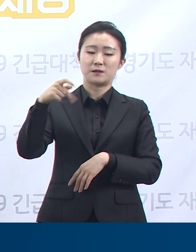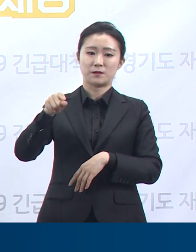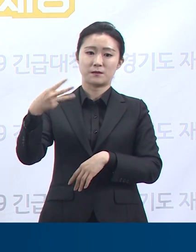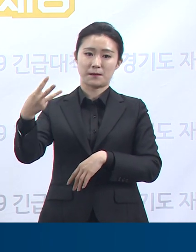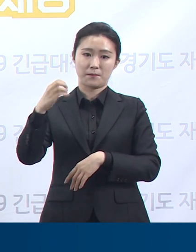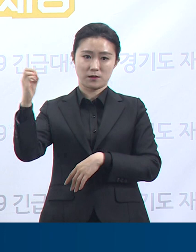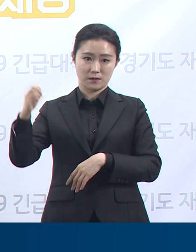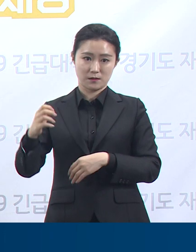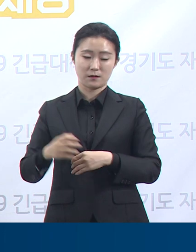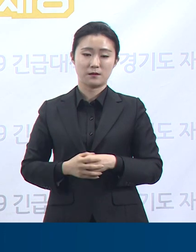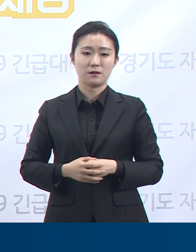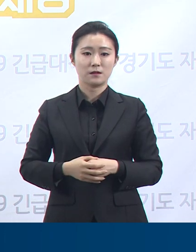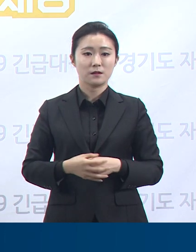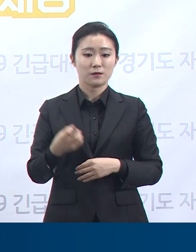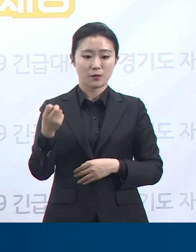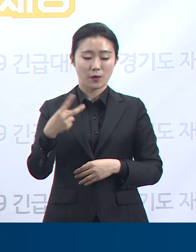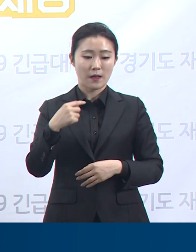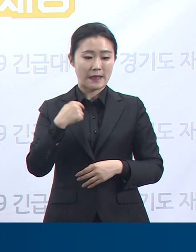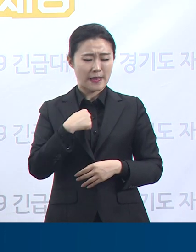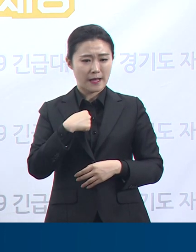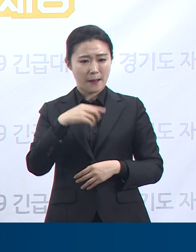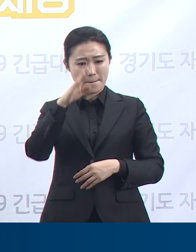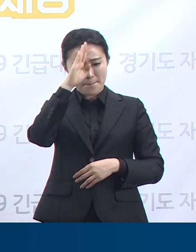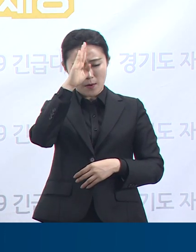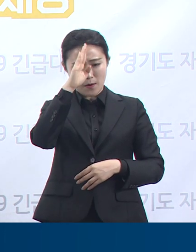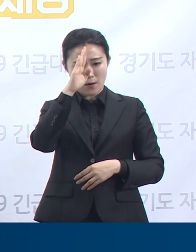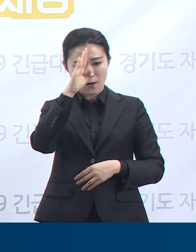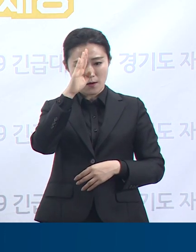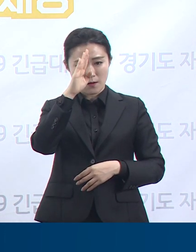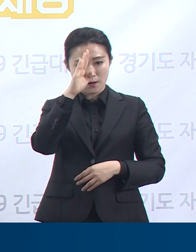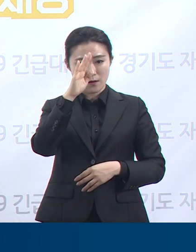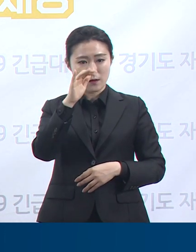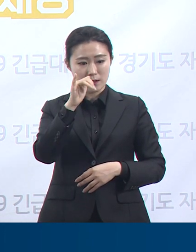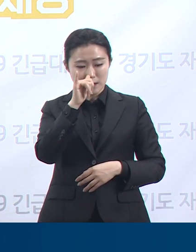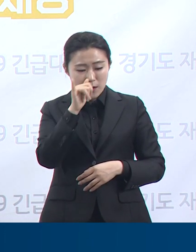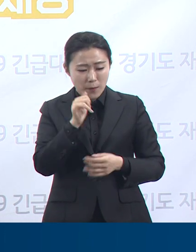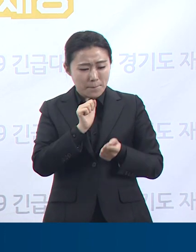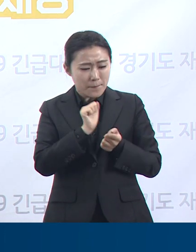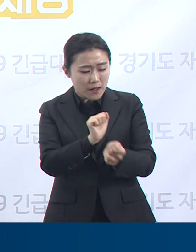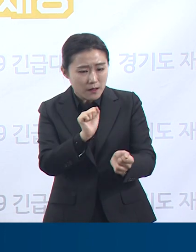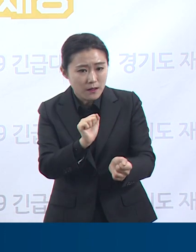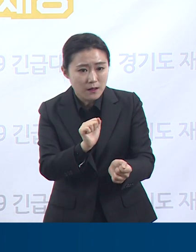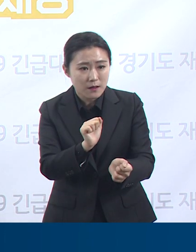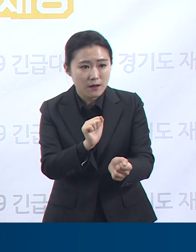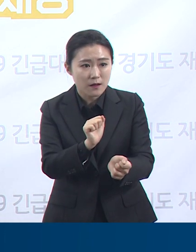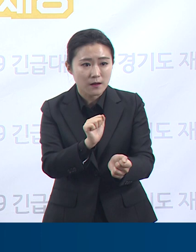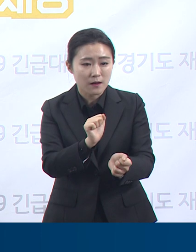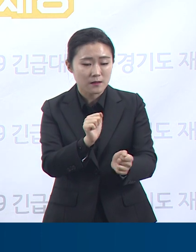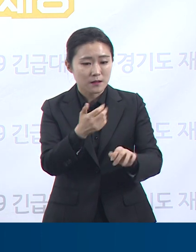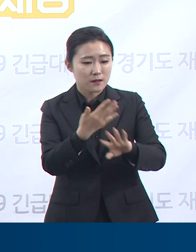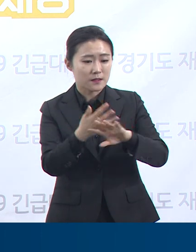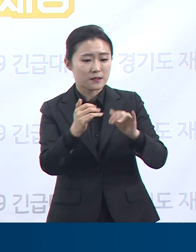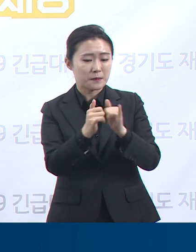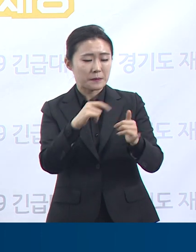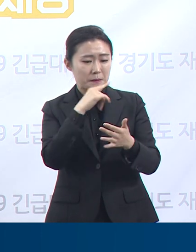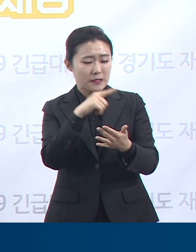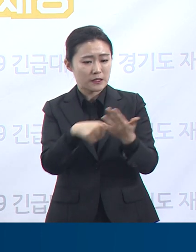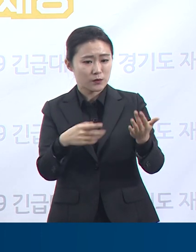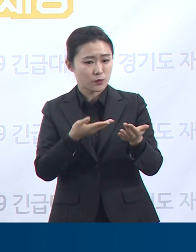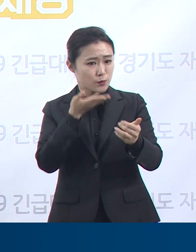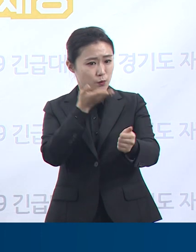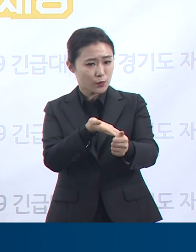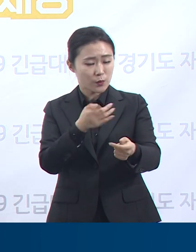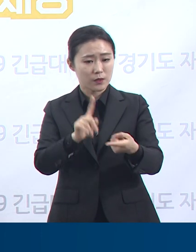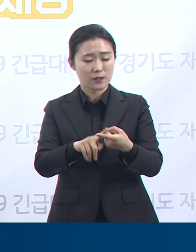또한 자기 자신의 감염이 일으킬 가장 심각한 결과를 묻는 질문에 내 감염으로 타인에게 미칠 영향이라고 응답한 비율이